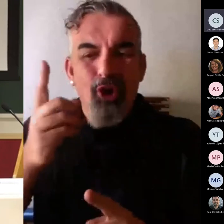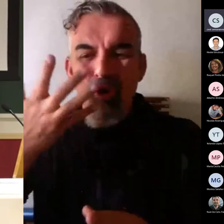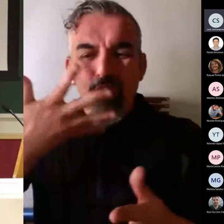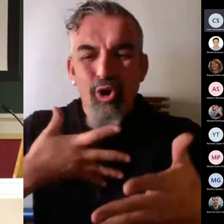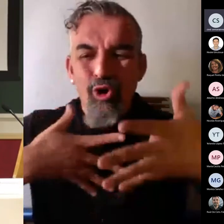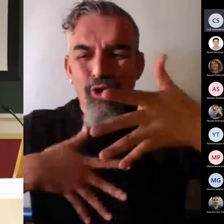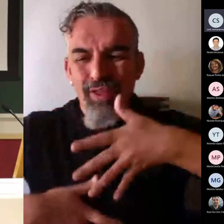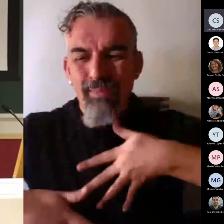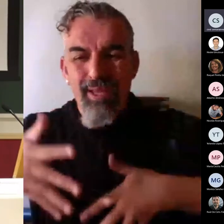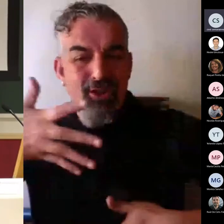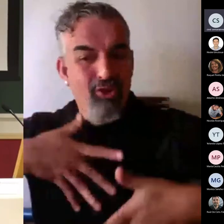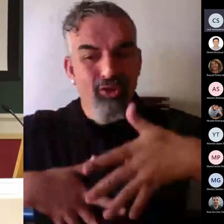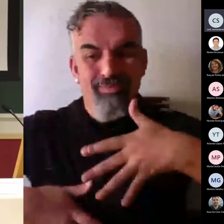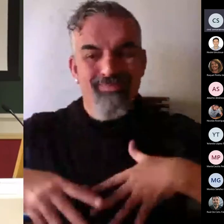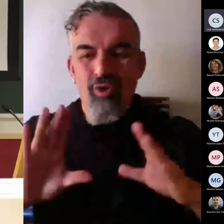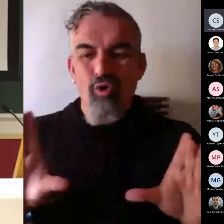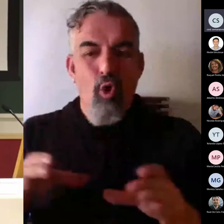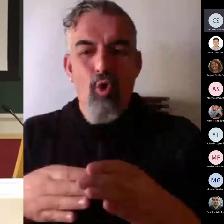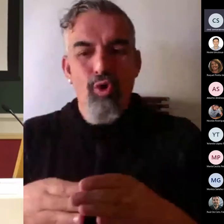competencias.